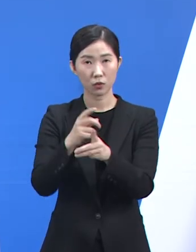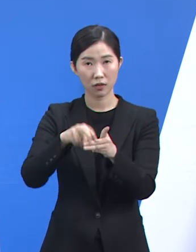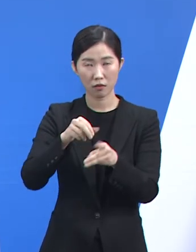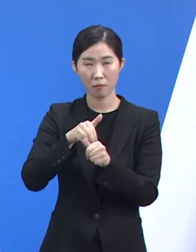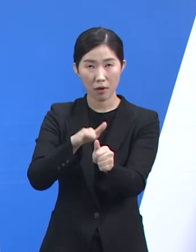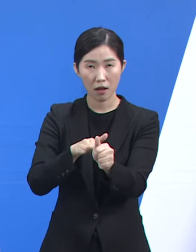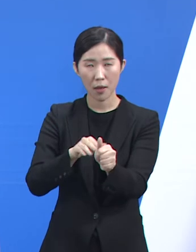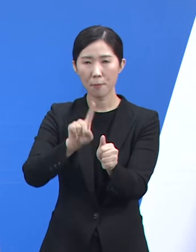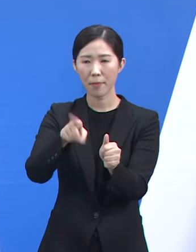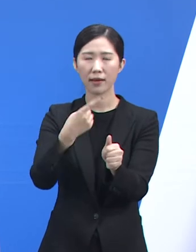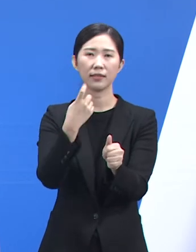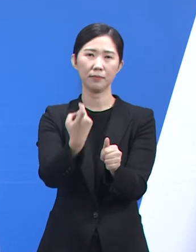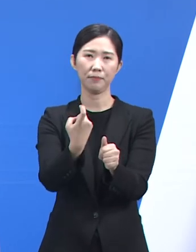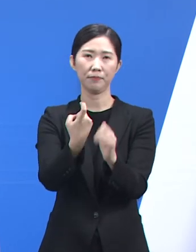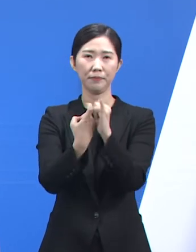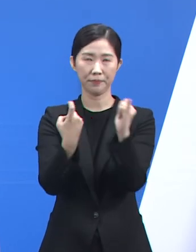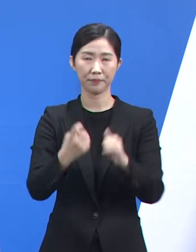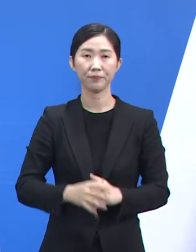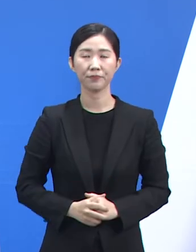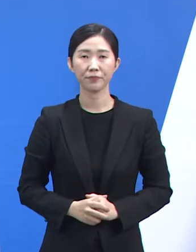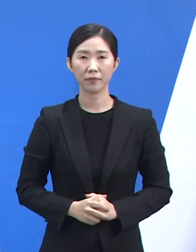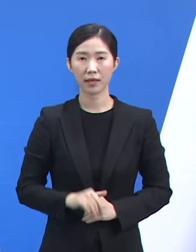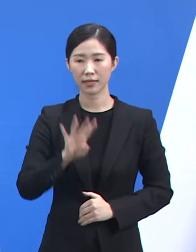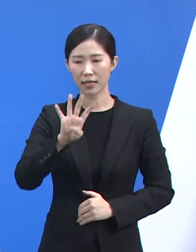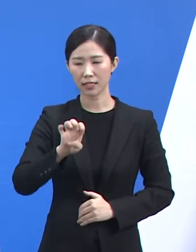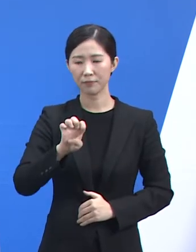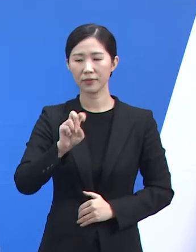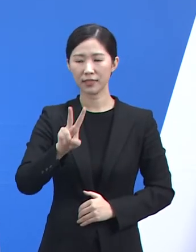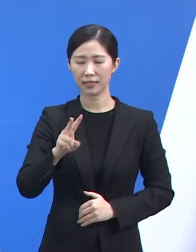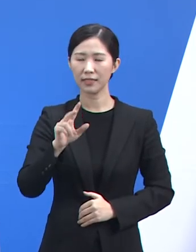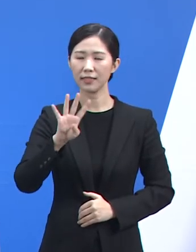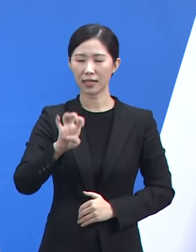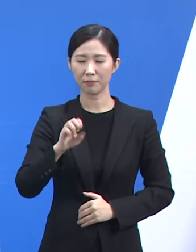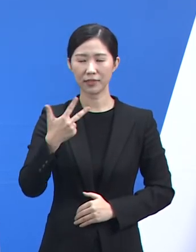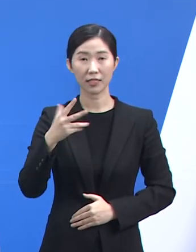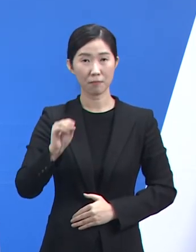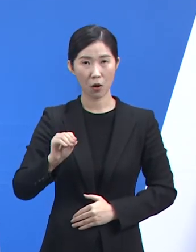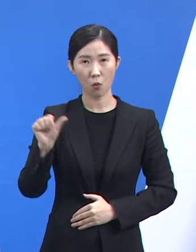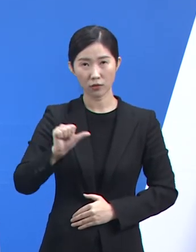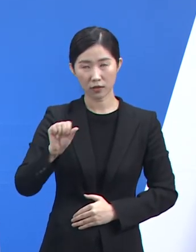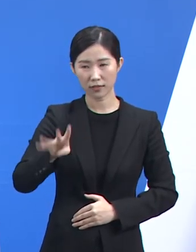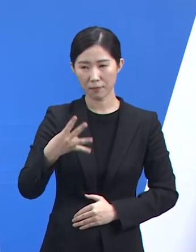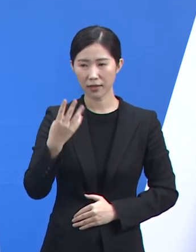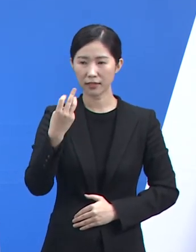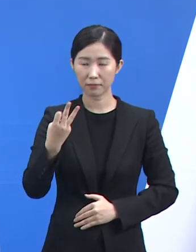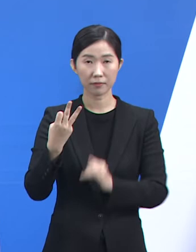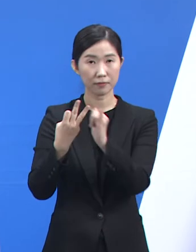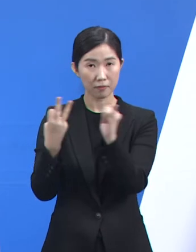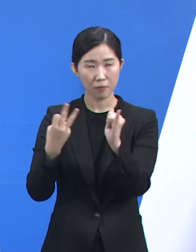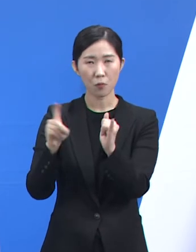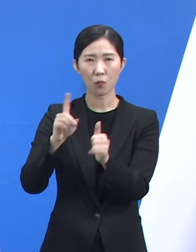인원은 110명입니다. 47만 5,413명은 정리해제되었습니다.